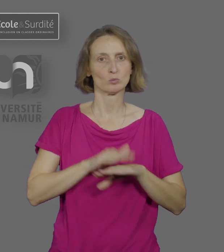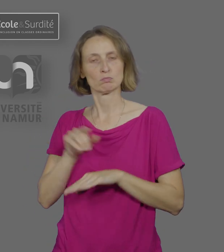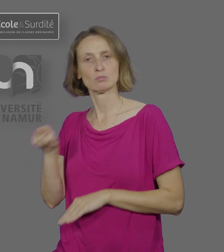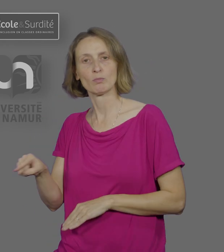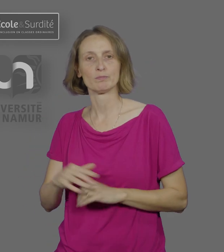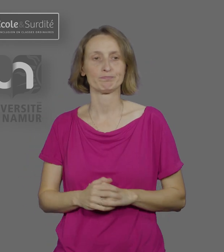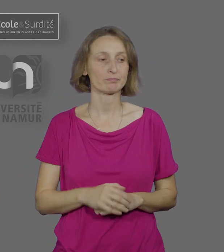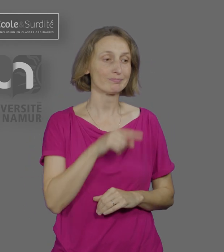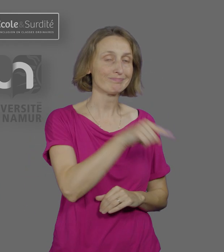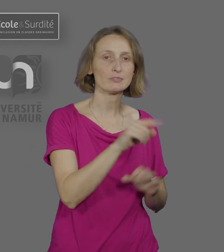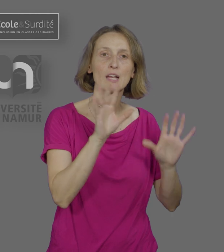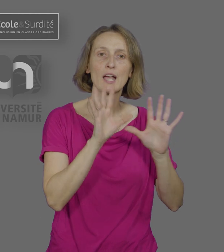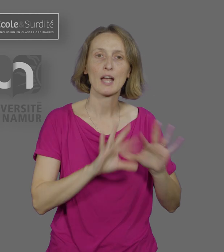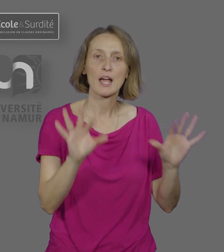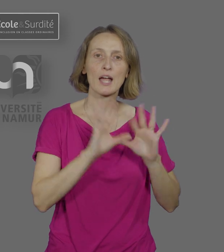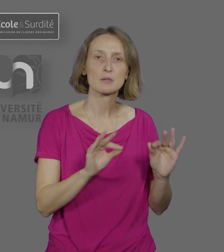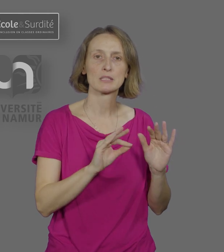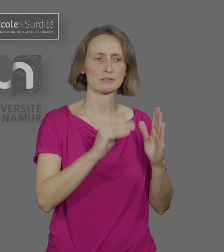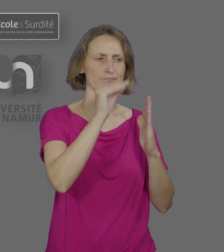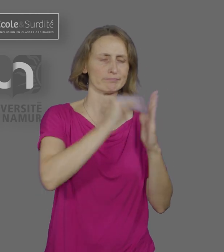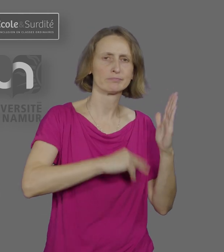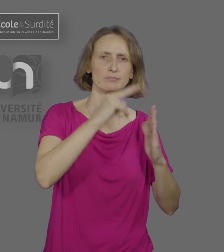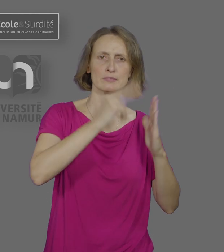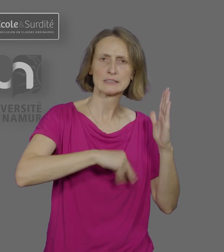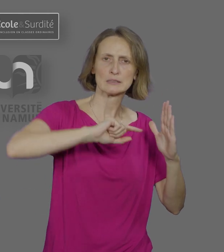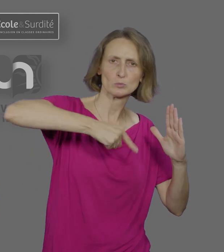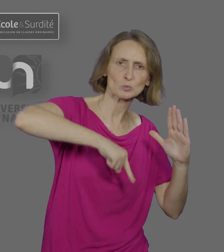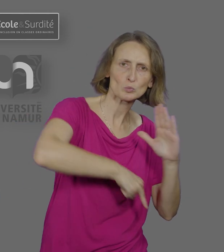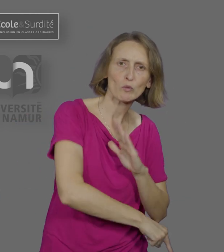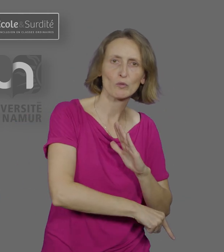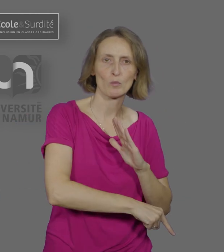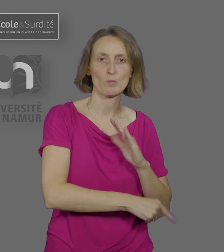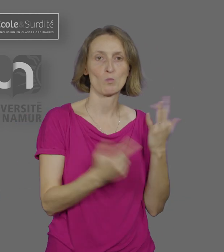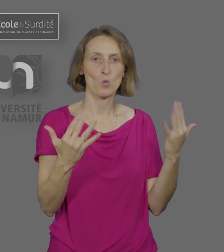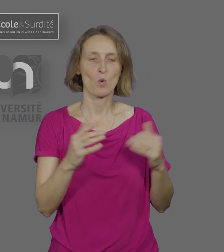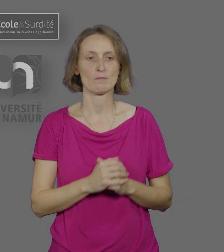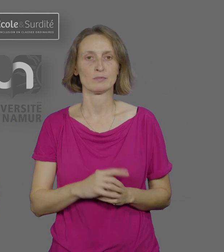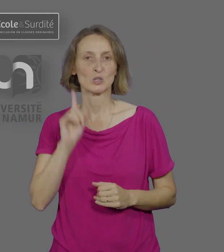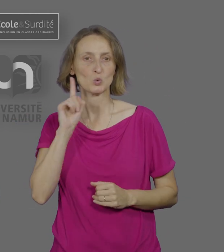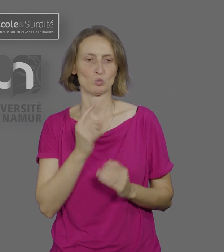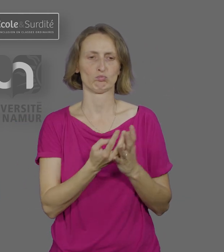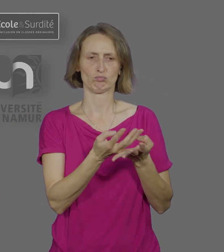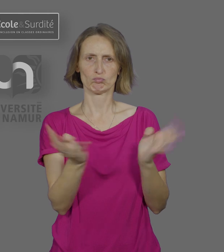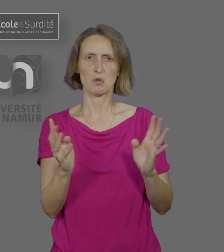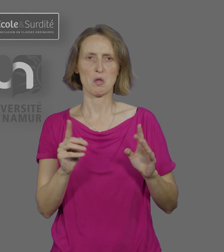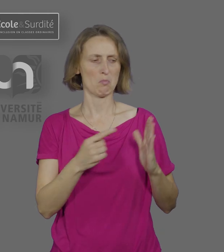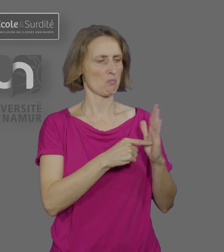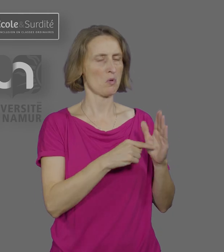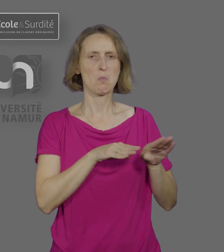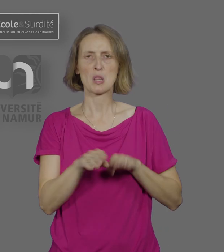particulière est donnée à l'enseignement de la lecture et de l'écriture et à la différenciation pédagogique